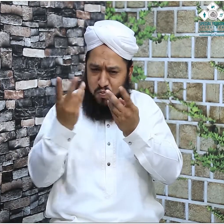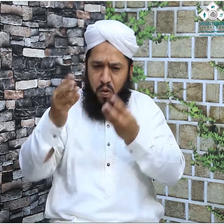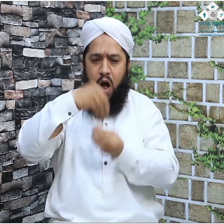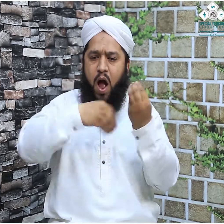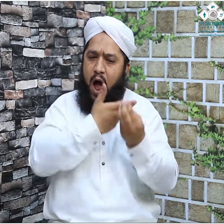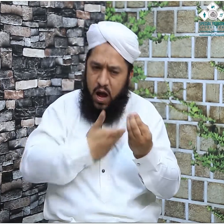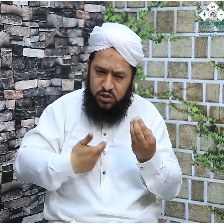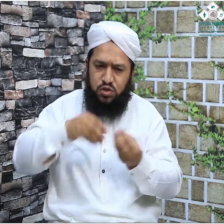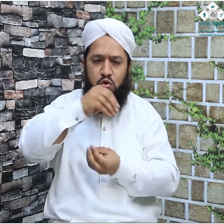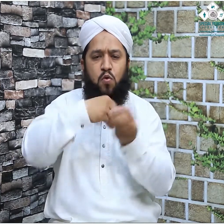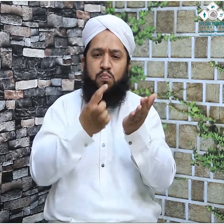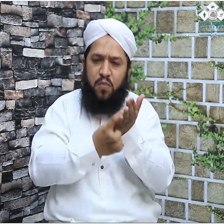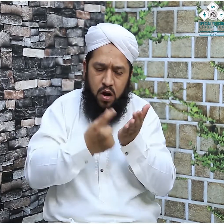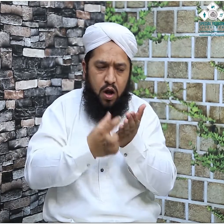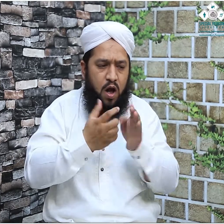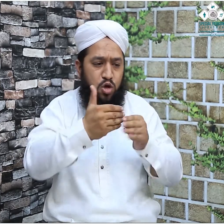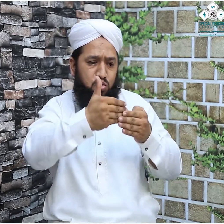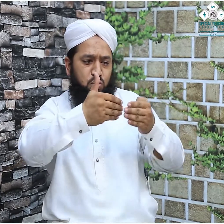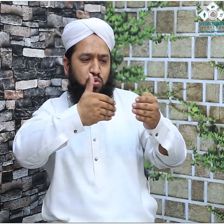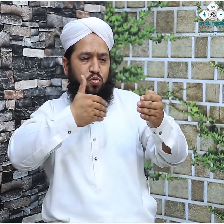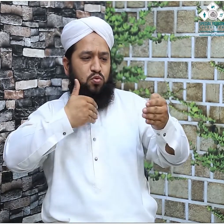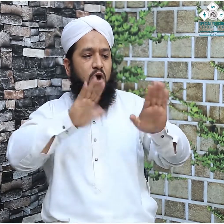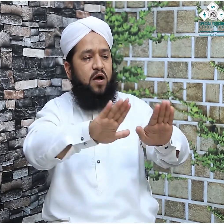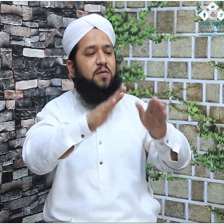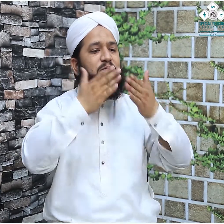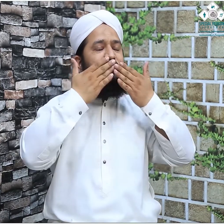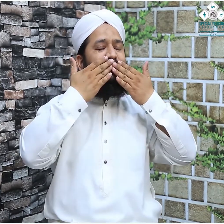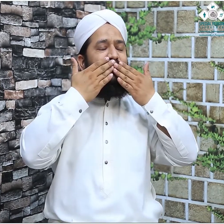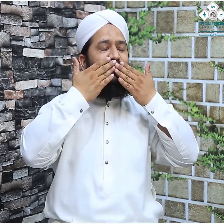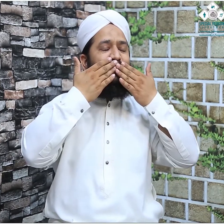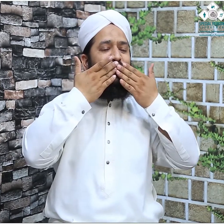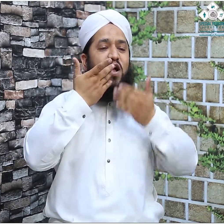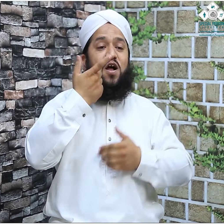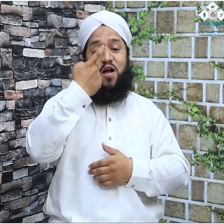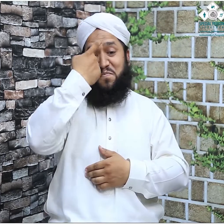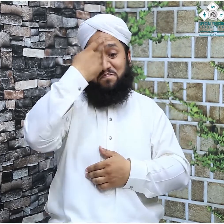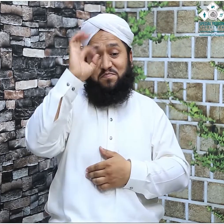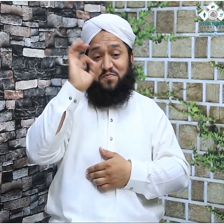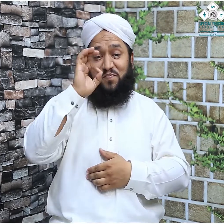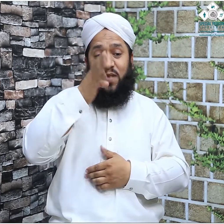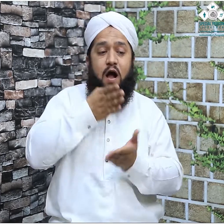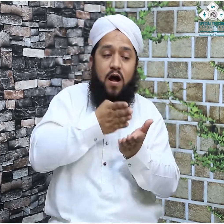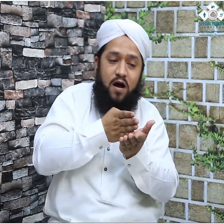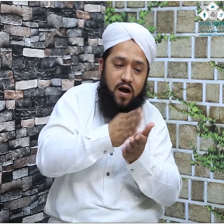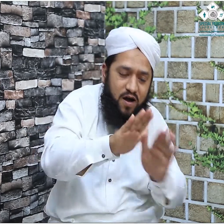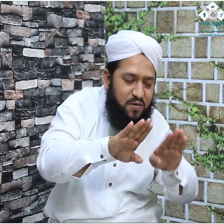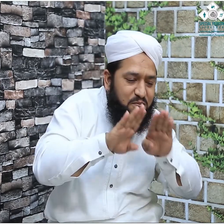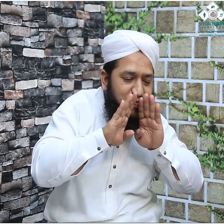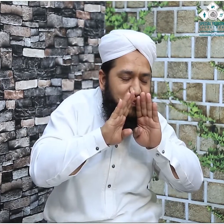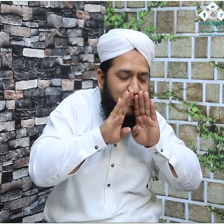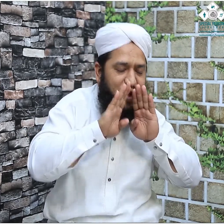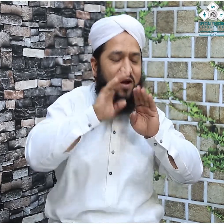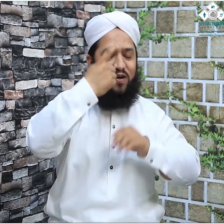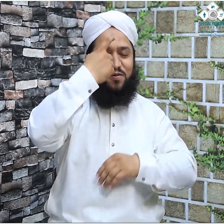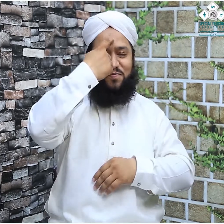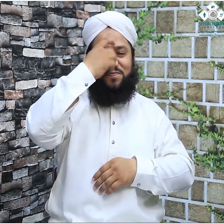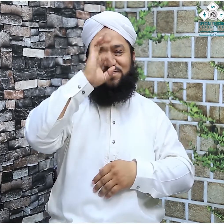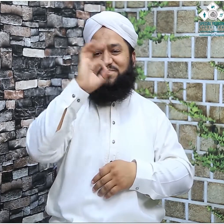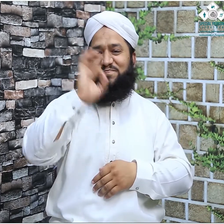اشارہ کر کے چوم لیا کرتے ہیں اور خوش نصیب جب موقع ملتا ہے اور اس کو بوسا دیتے ہیں اور شاید دنیا میں کوئی ایسا پتھر نہیں بلکہ